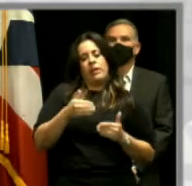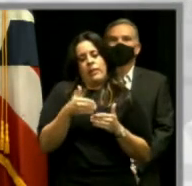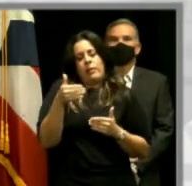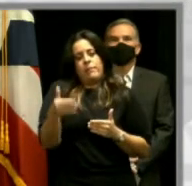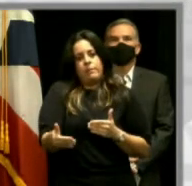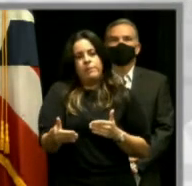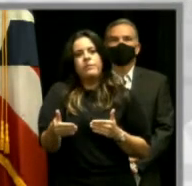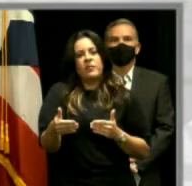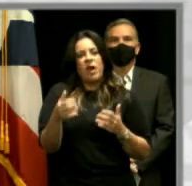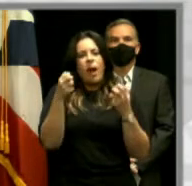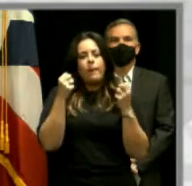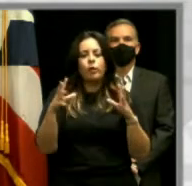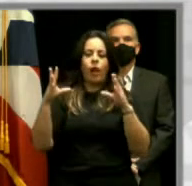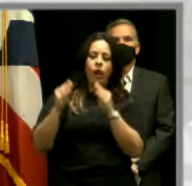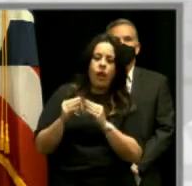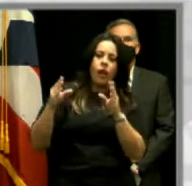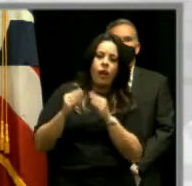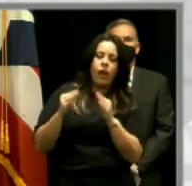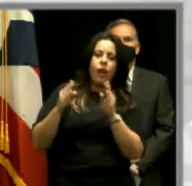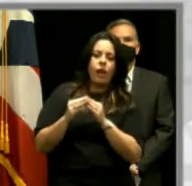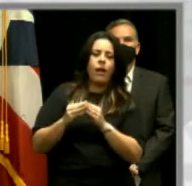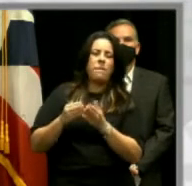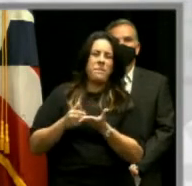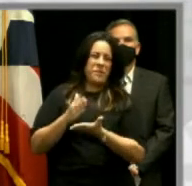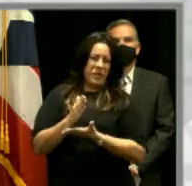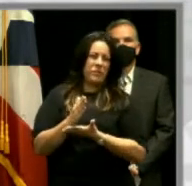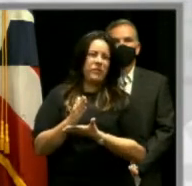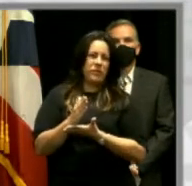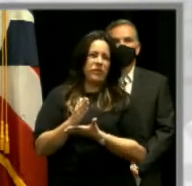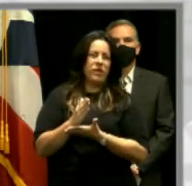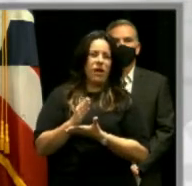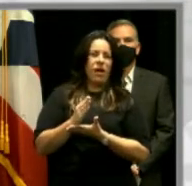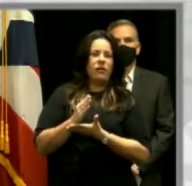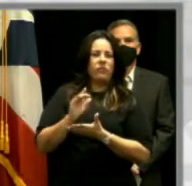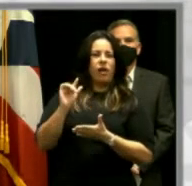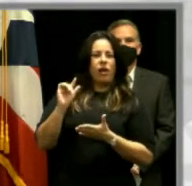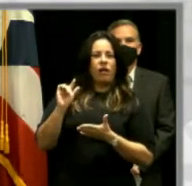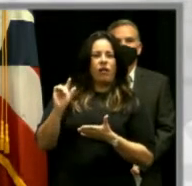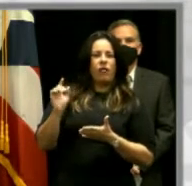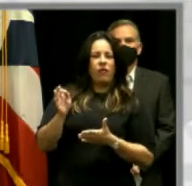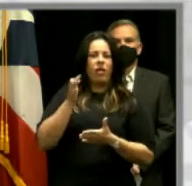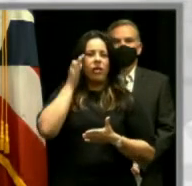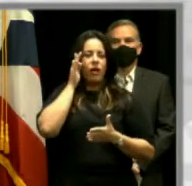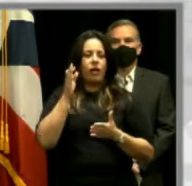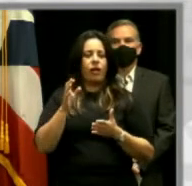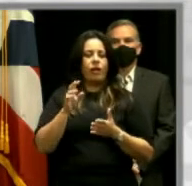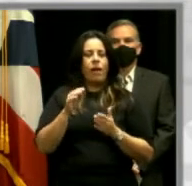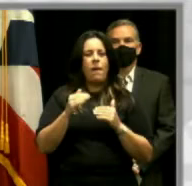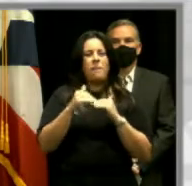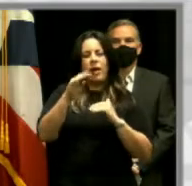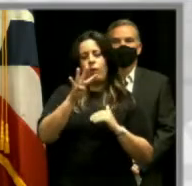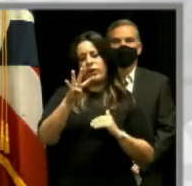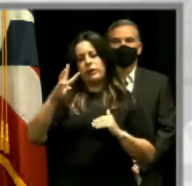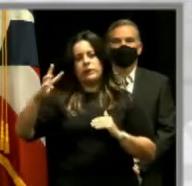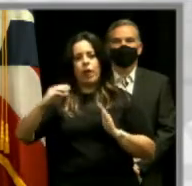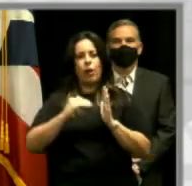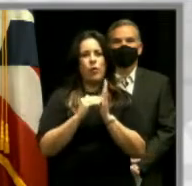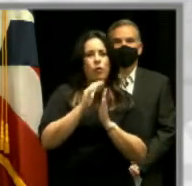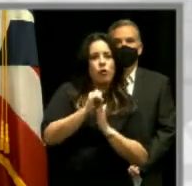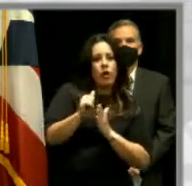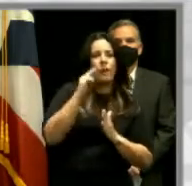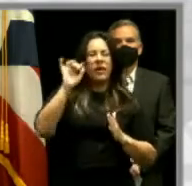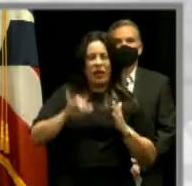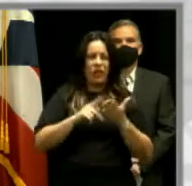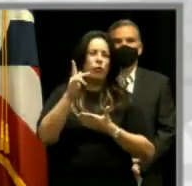hubo muchas reuniones que permitieron el que el gobierno federal asignara más de 46 millones de dólares para un proyecto de esta